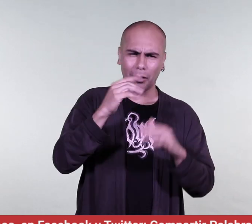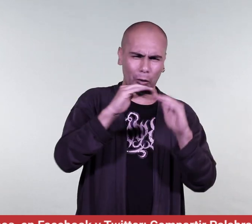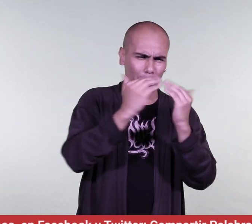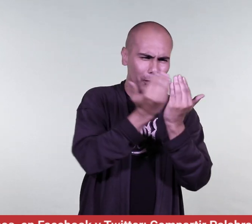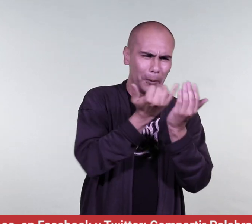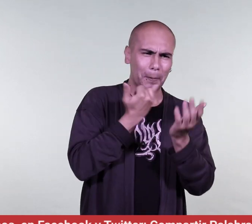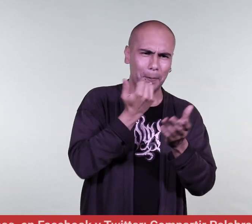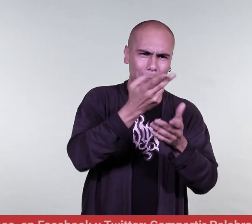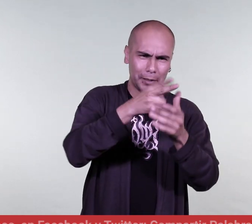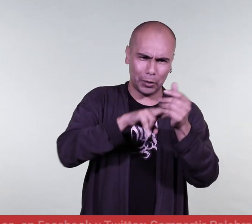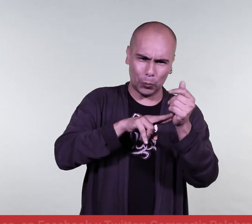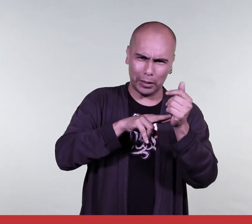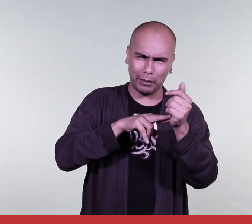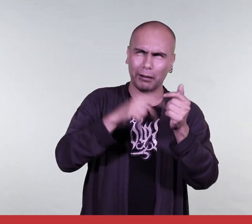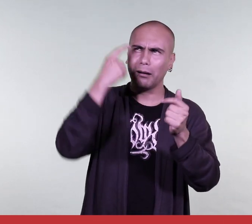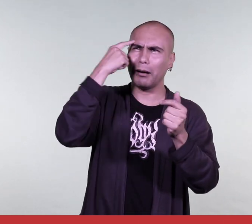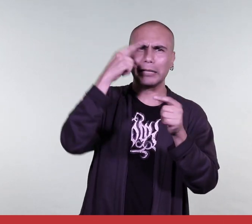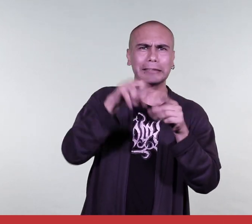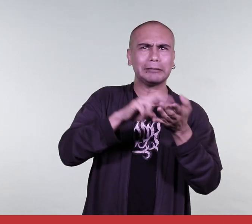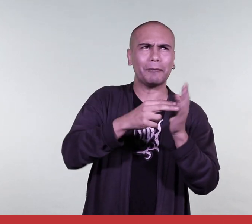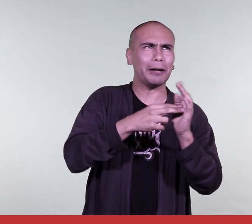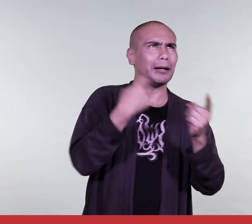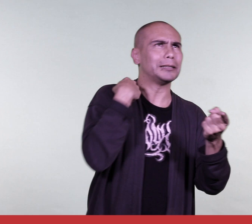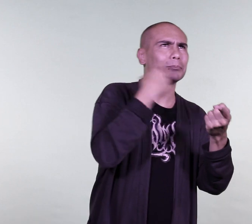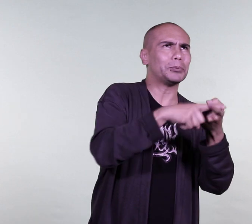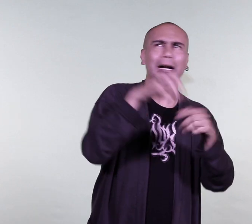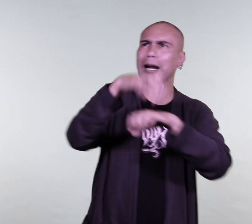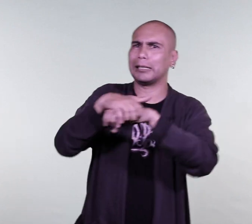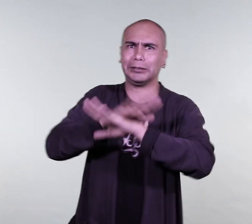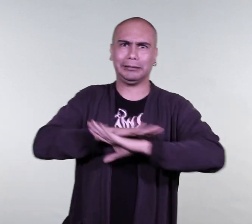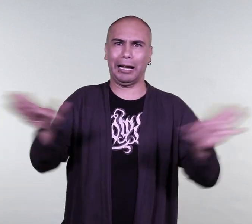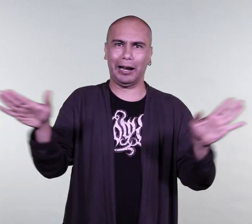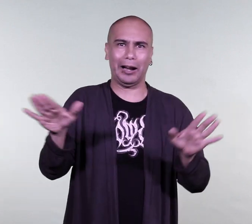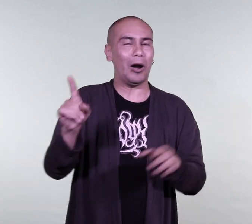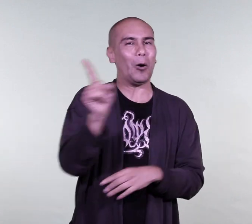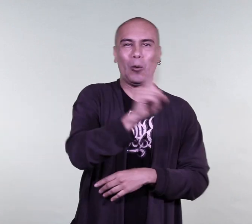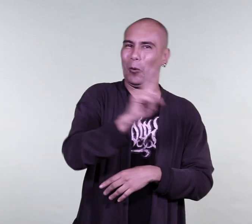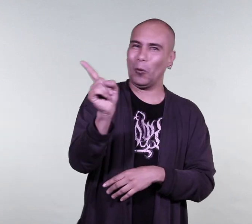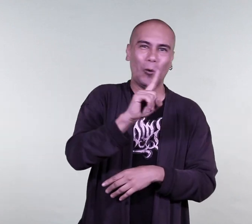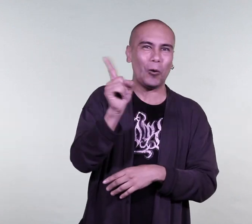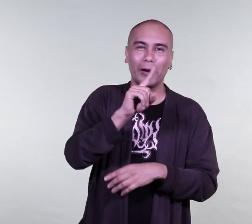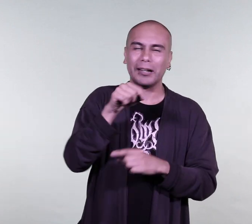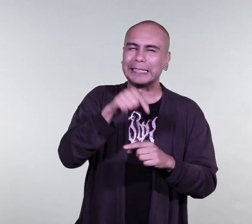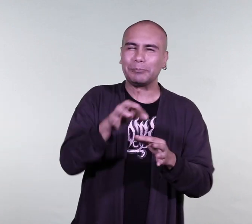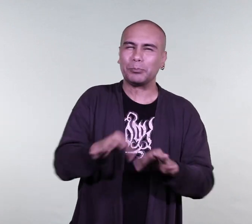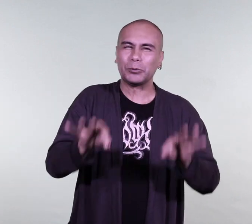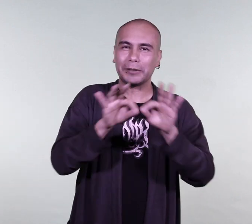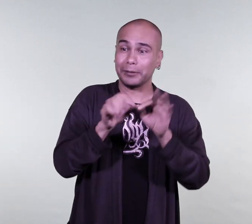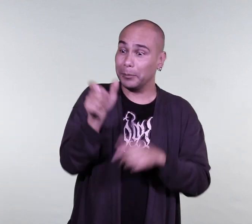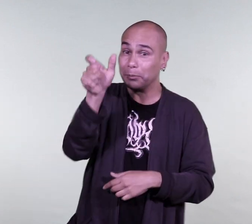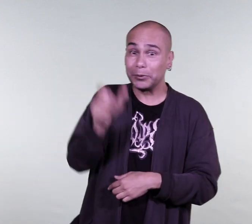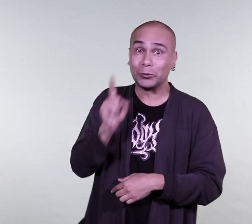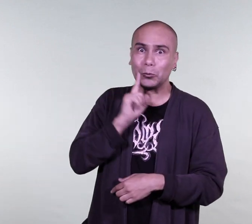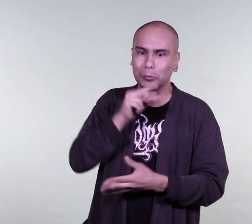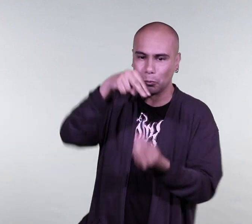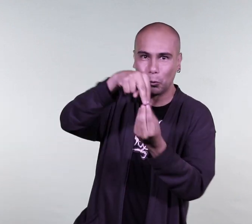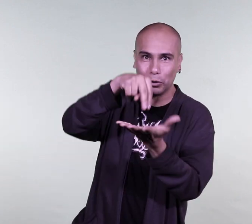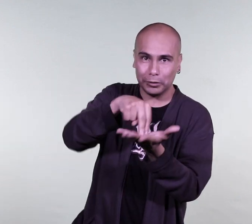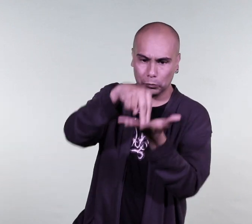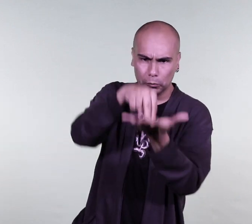educación bilingüe, pues no es esta visión tradicional del inglés y el español. Cuando hablamos de una educación bilingüe para personas sordas,